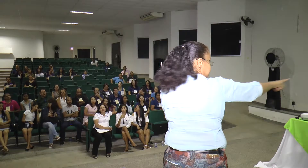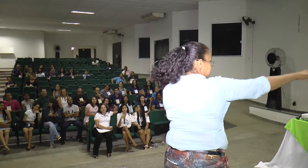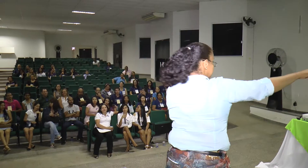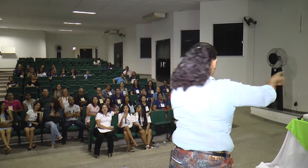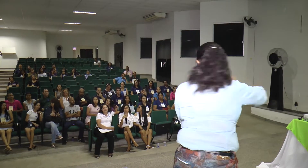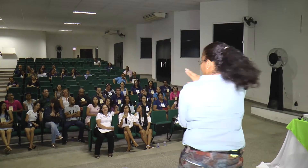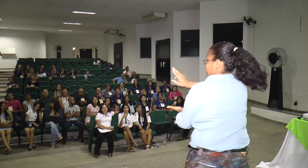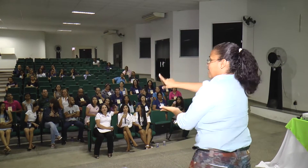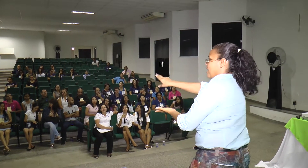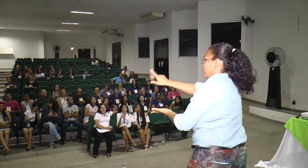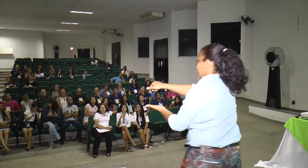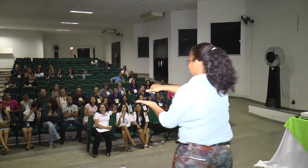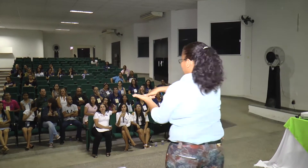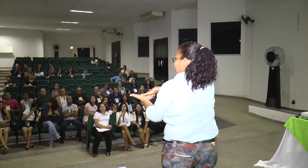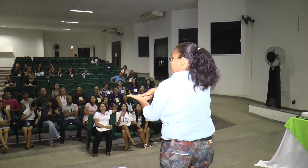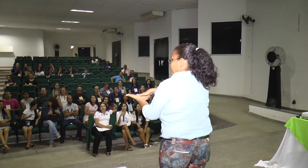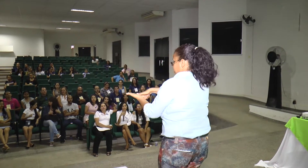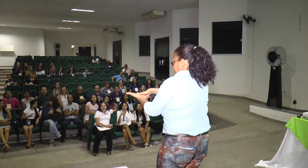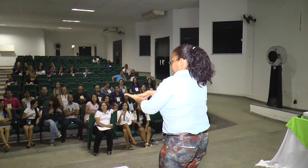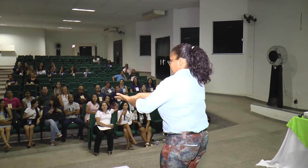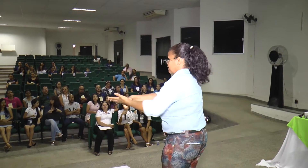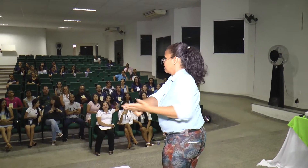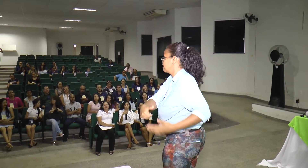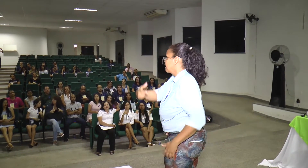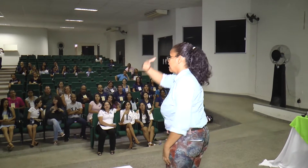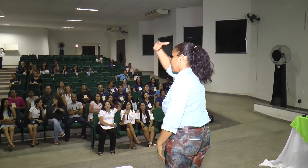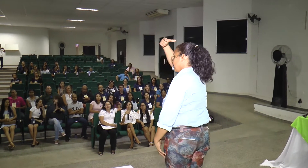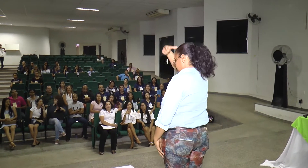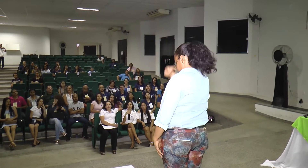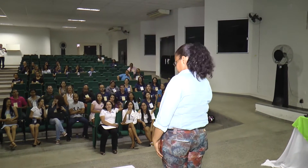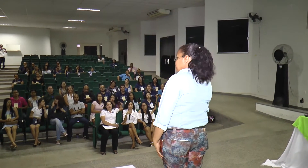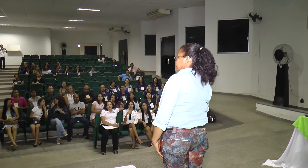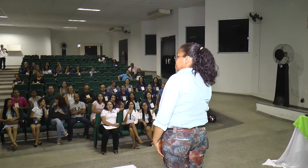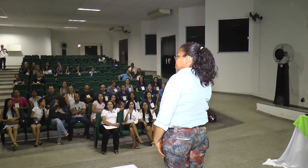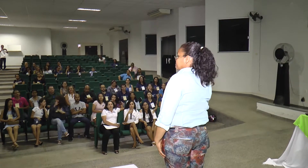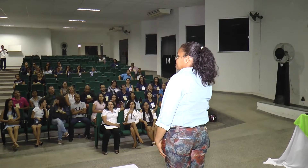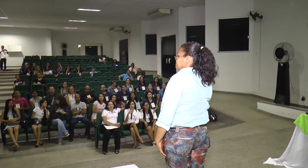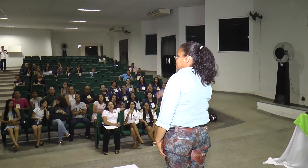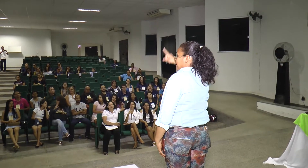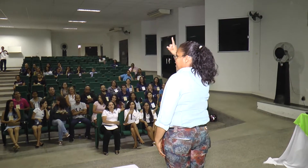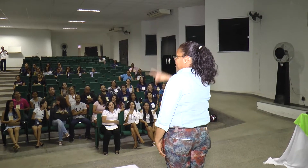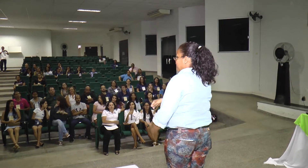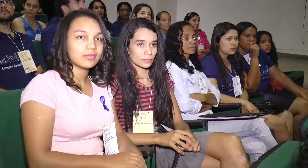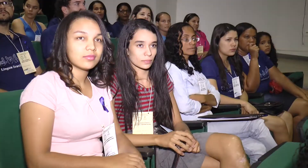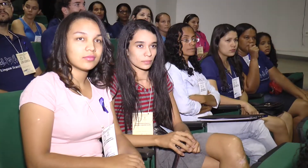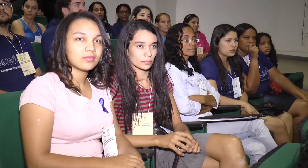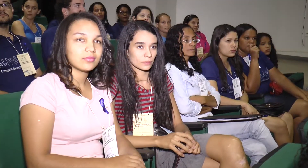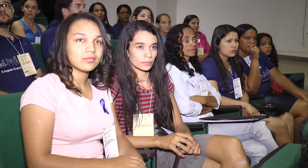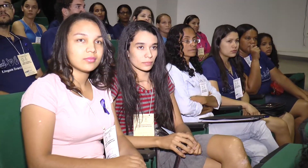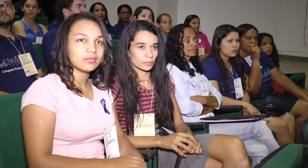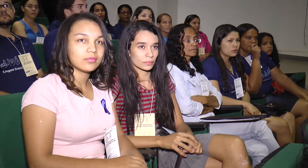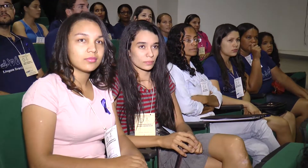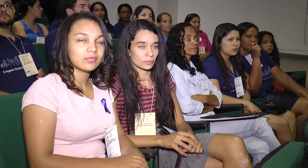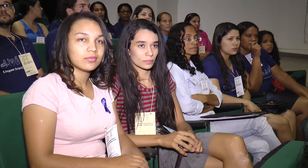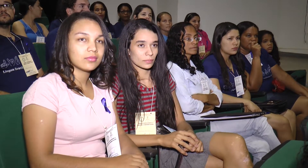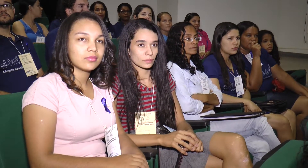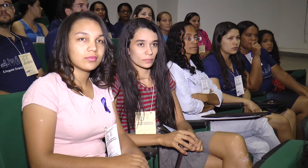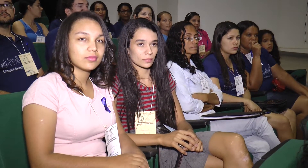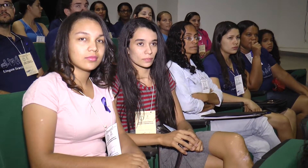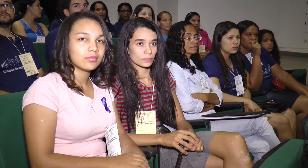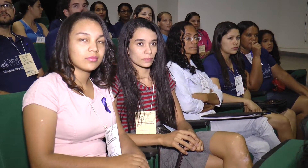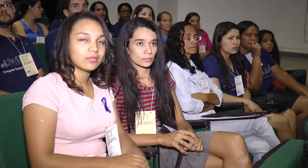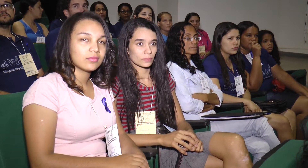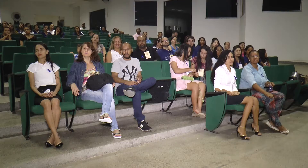Ela veio a januária e ministrou palestra no Amfiteatro do Instituto Federal de Januária Onde o tema foi o